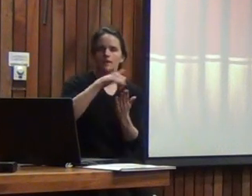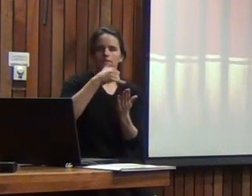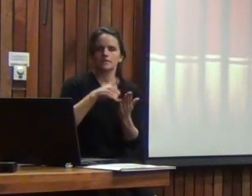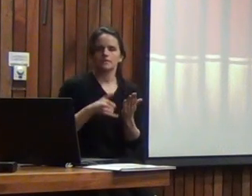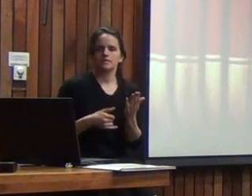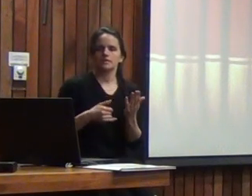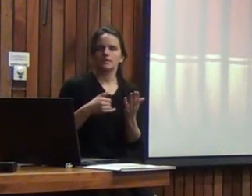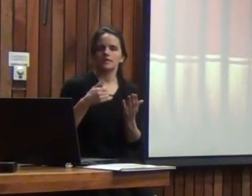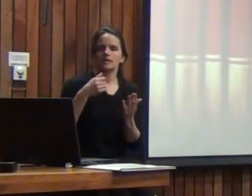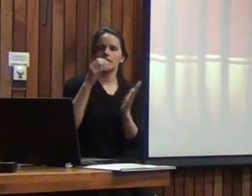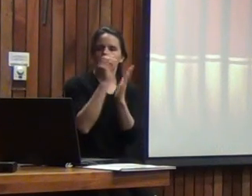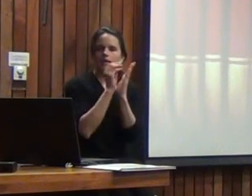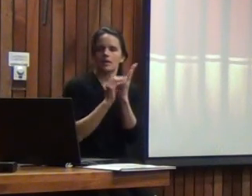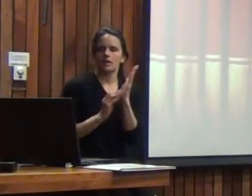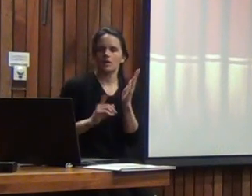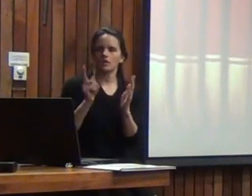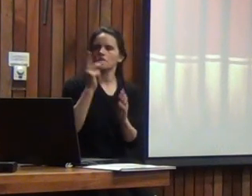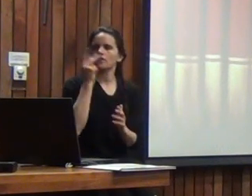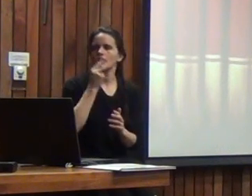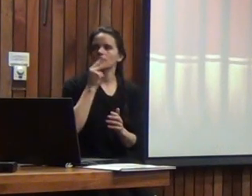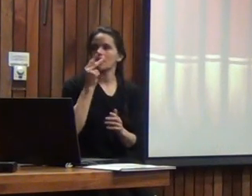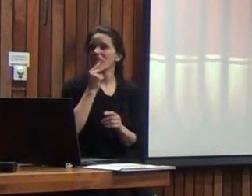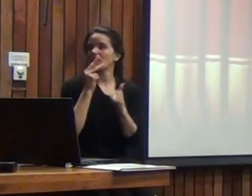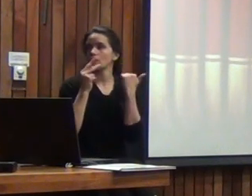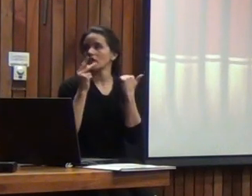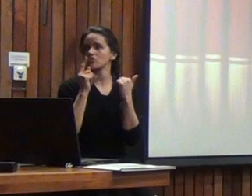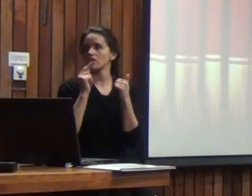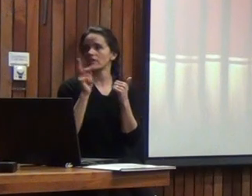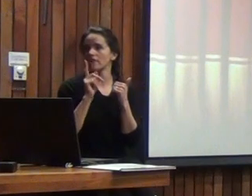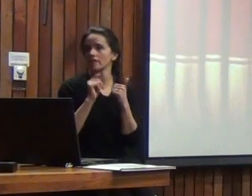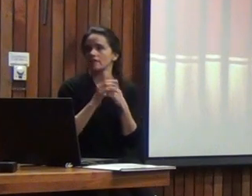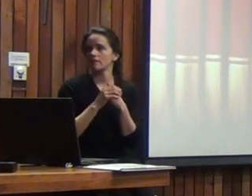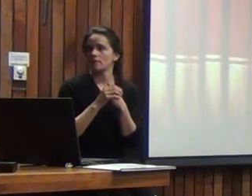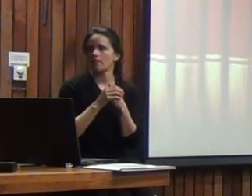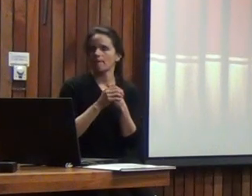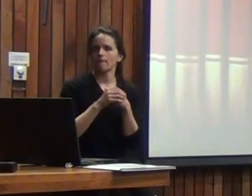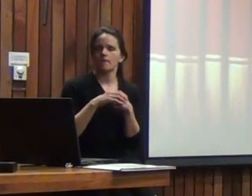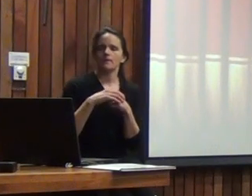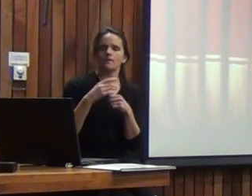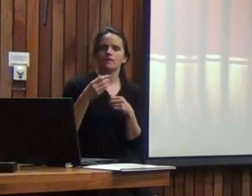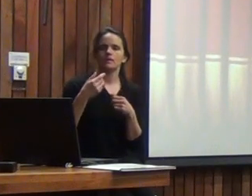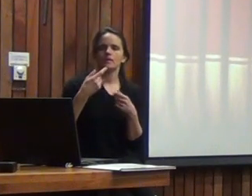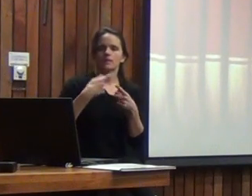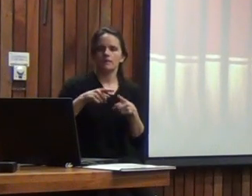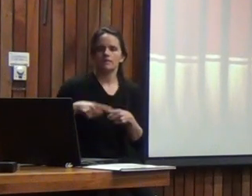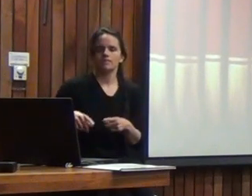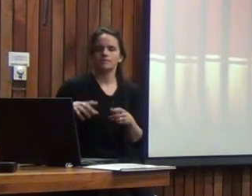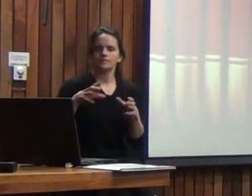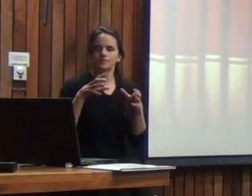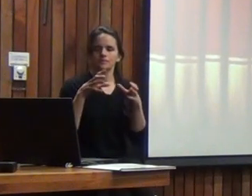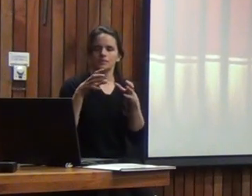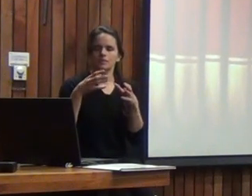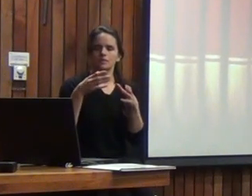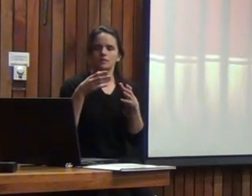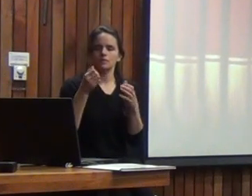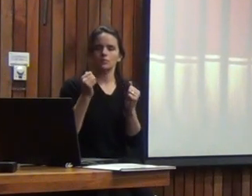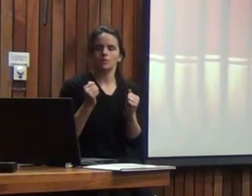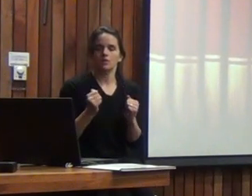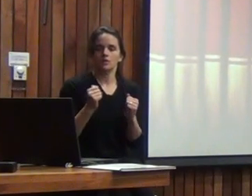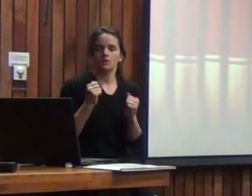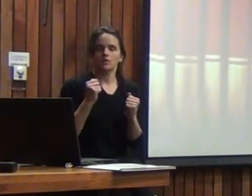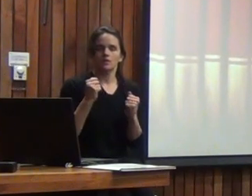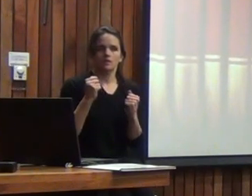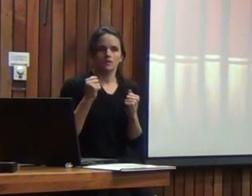escala no verbal lo cual es bastante bueno para la por varios factores que son ruralidad que están muy